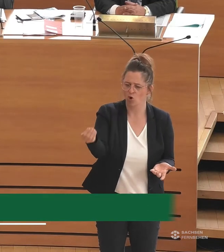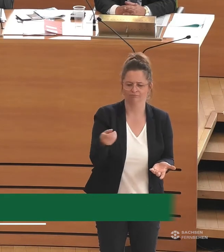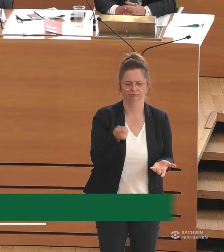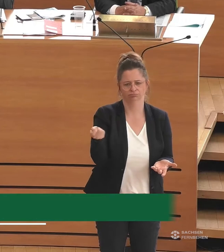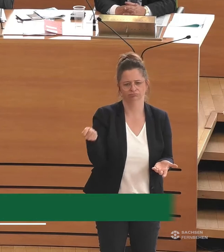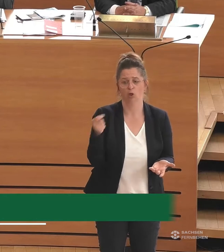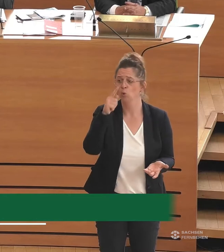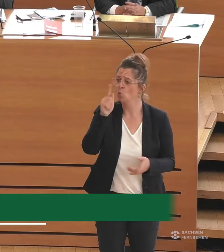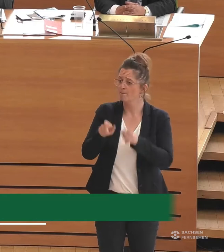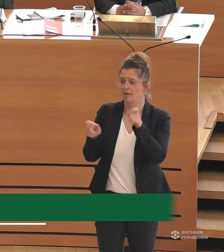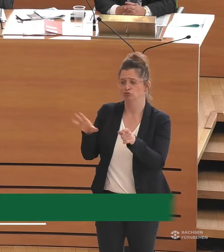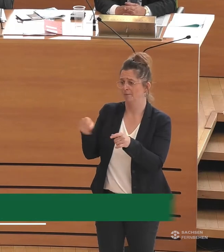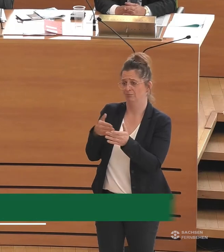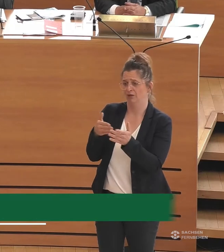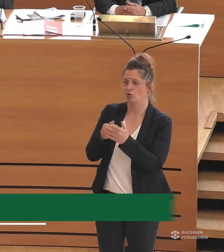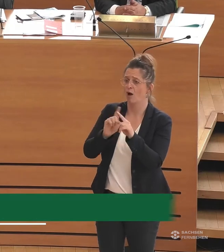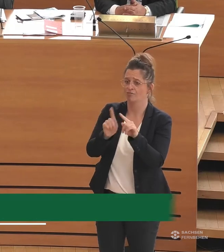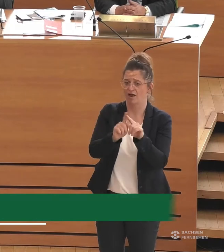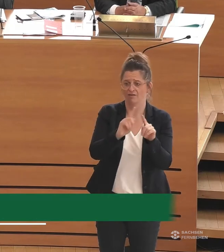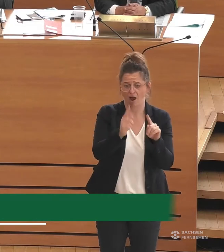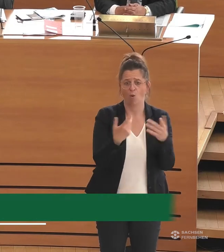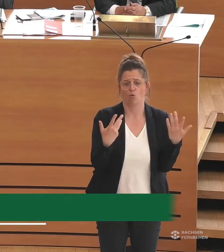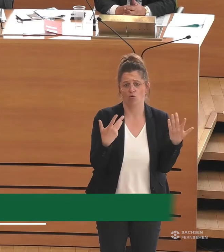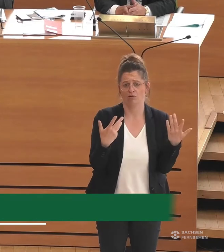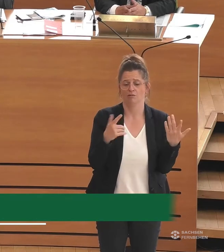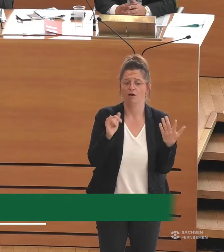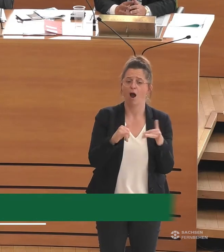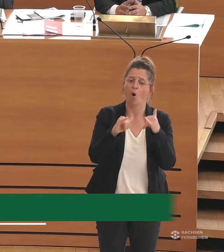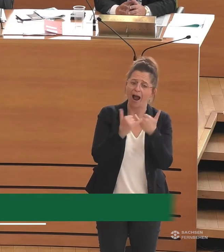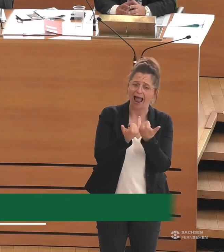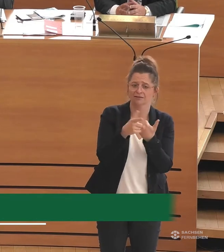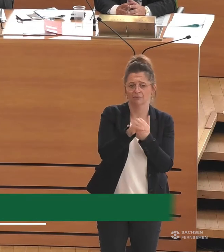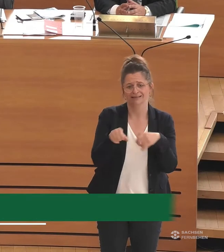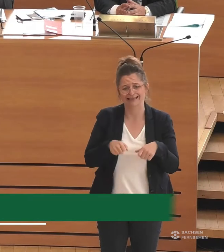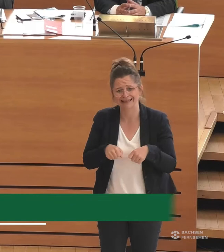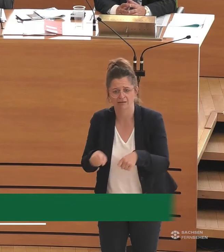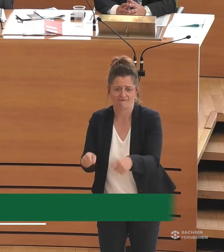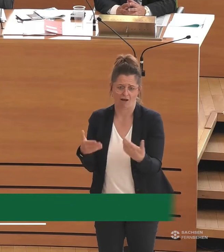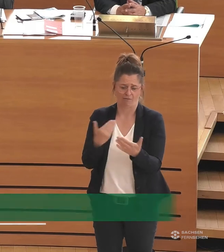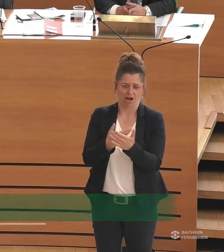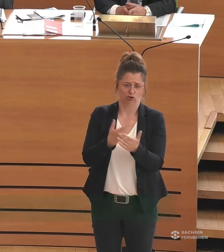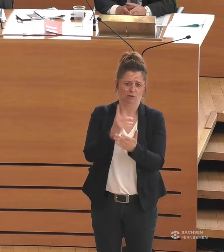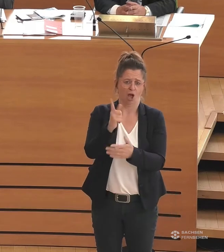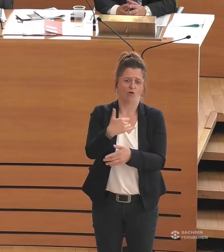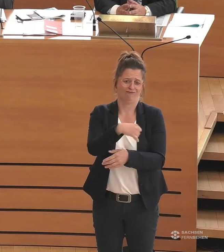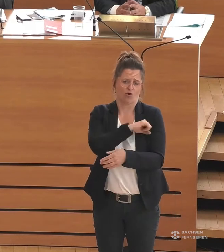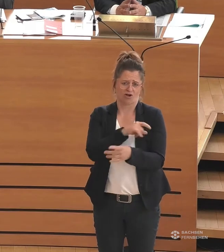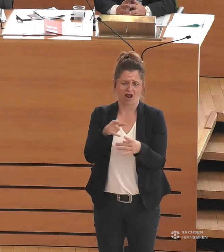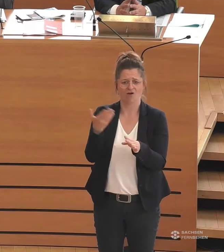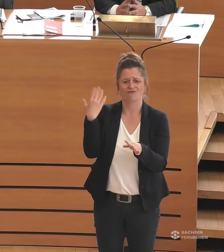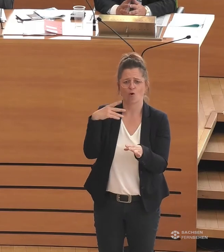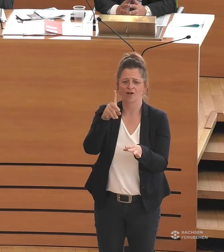nur Menschen mit Behinderung. Es wurde schon gesagt, der Herr Dürks, es sind auch Eltern mit Kinderwagen. Wo auch noch